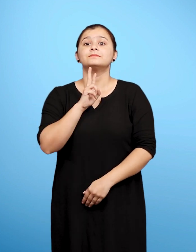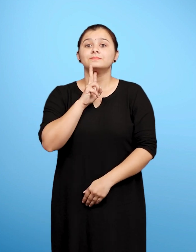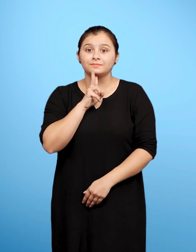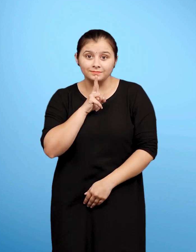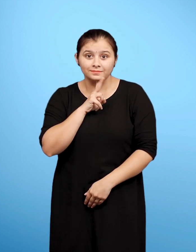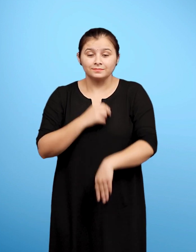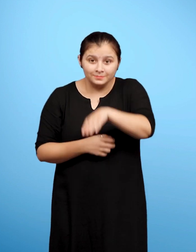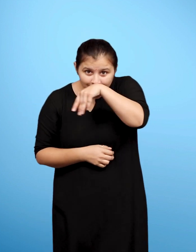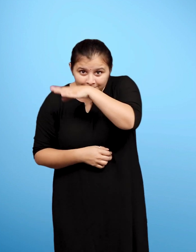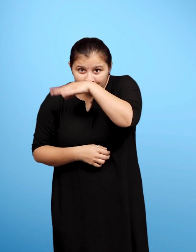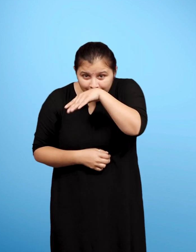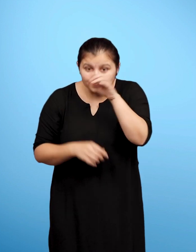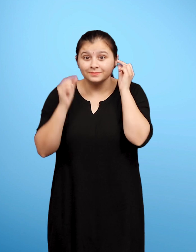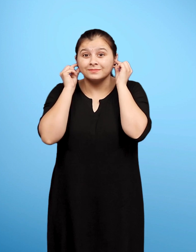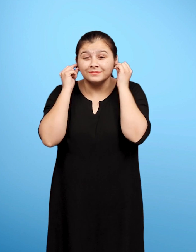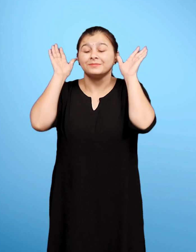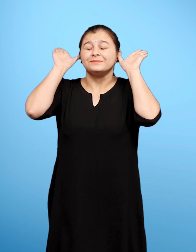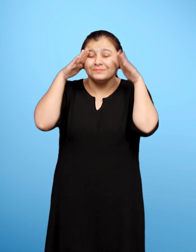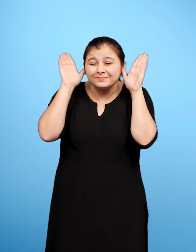हाथी के कान क्यों बज उठे